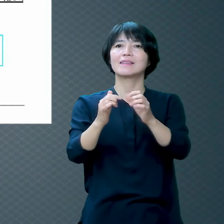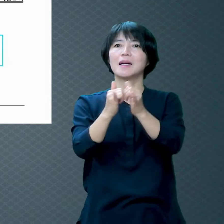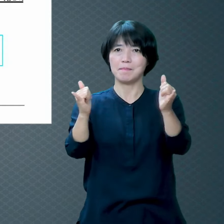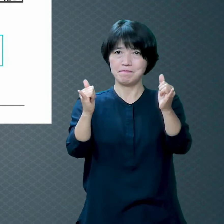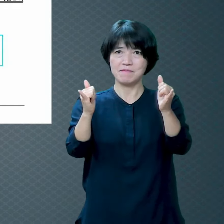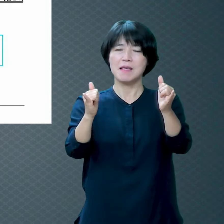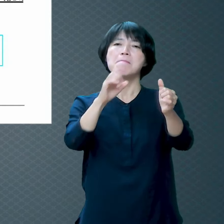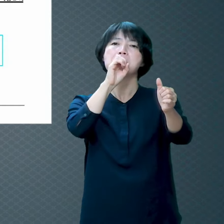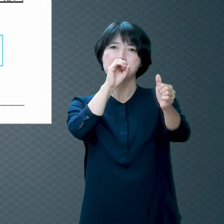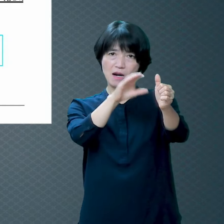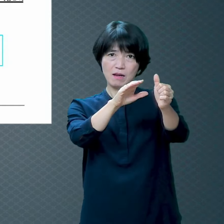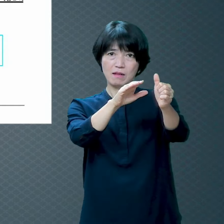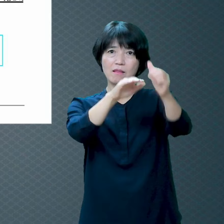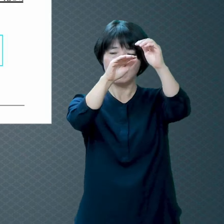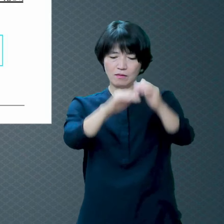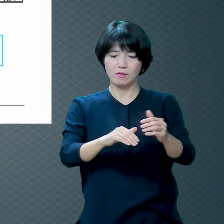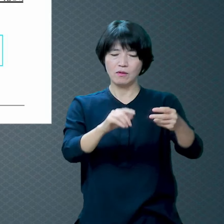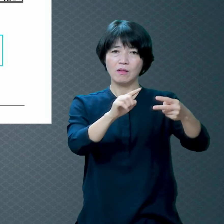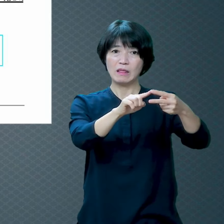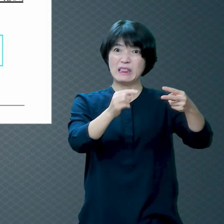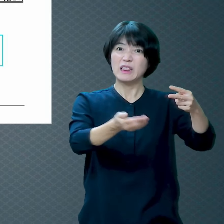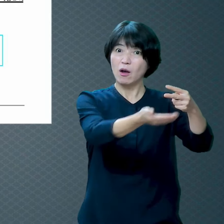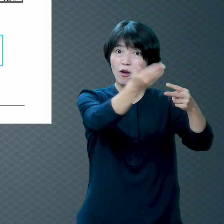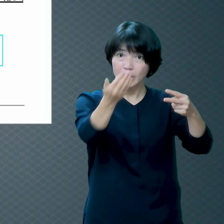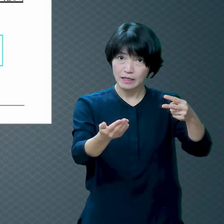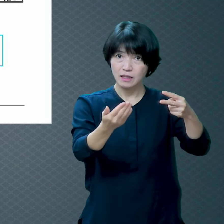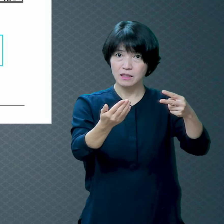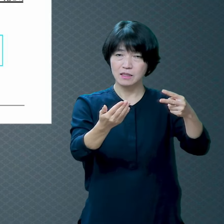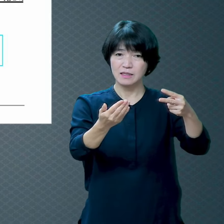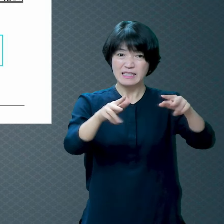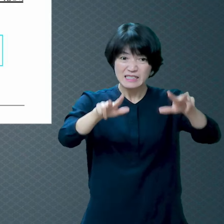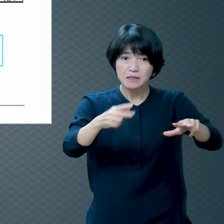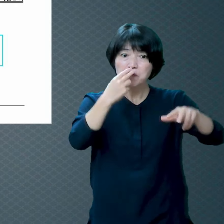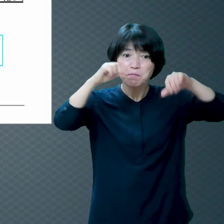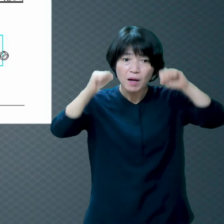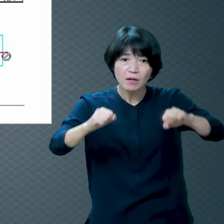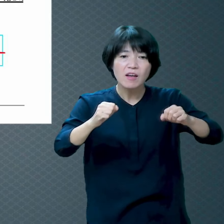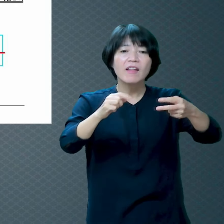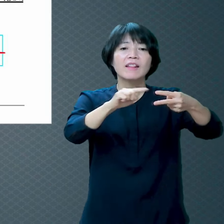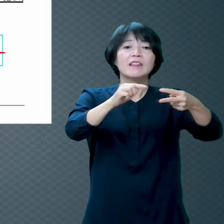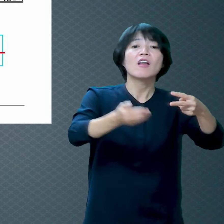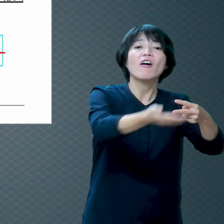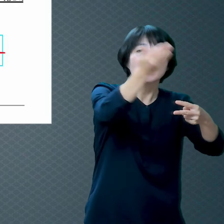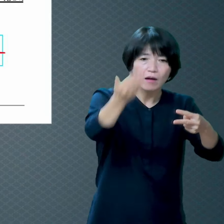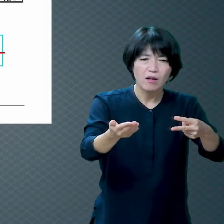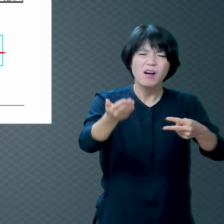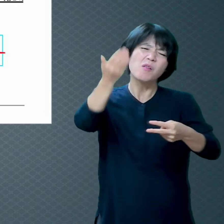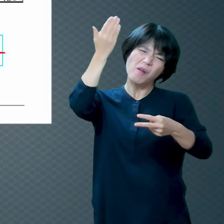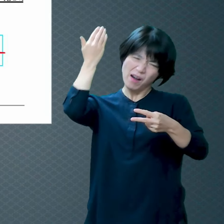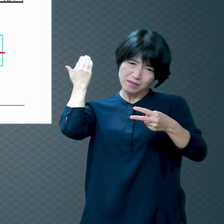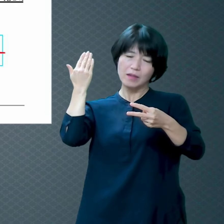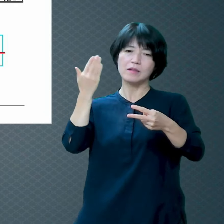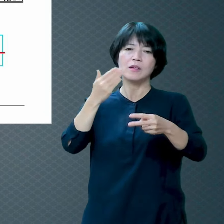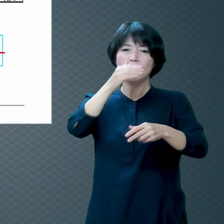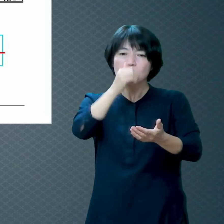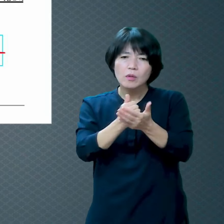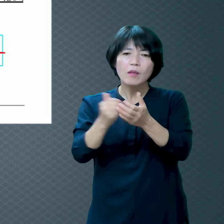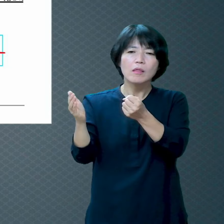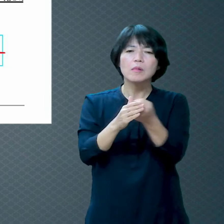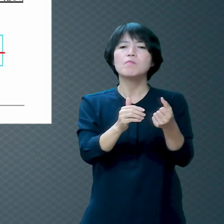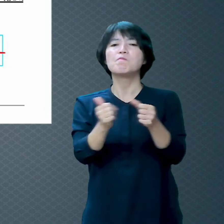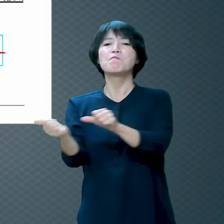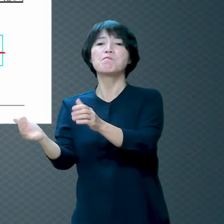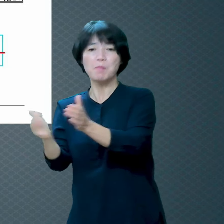사람한테 너희의 허물과 죄로 너희가 죽었었는데 너희